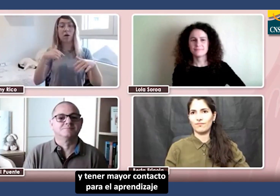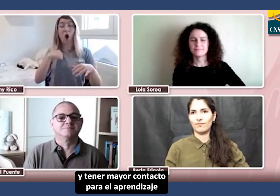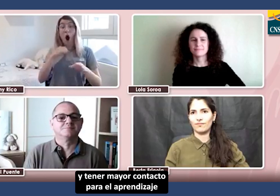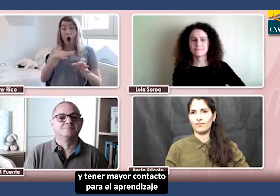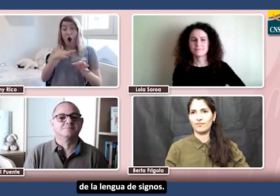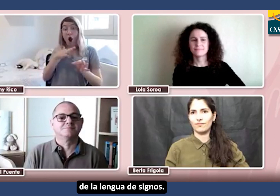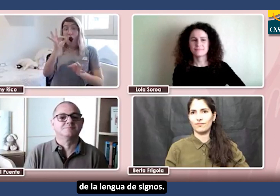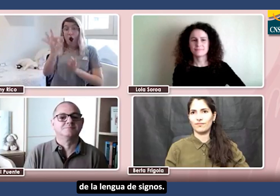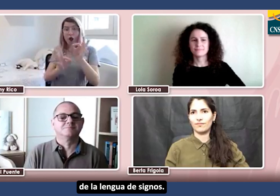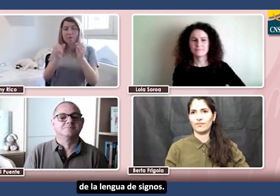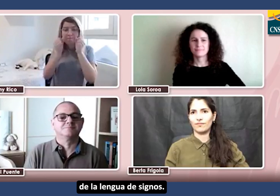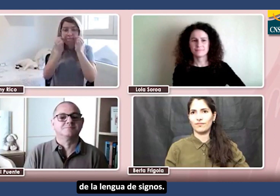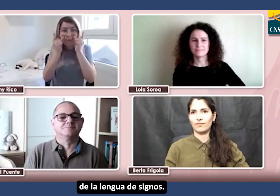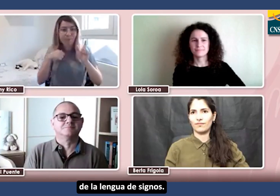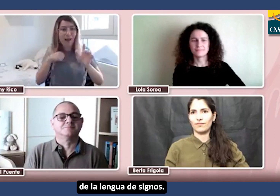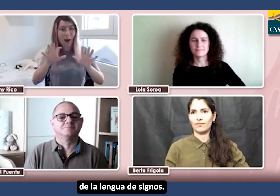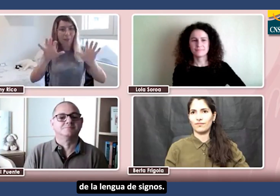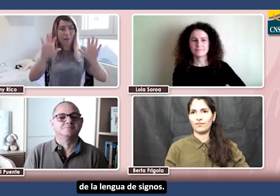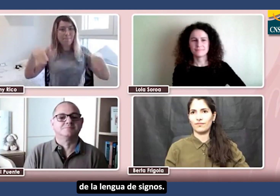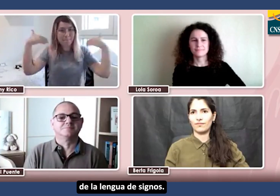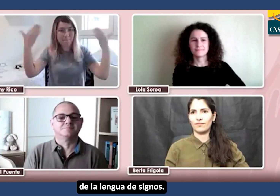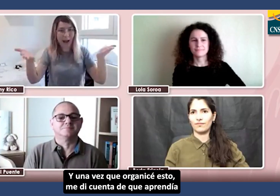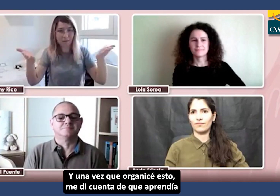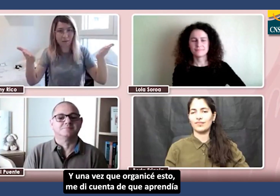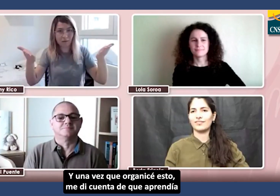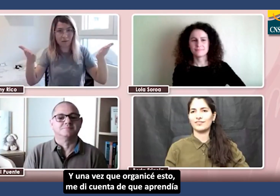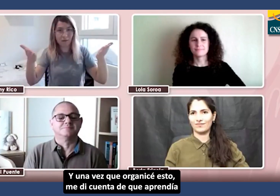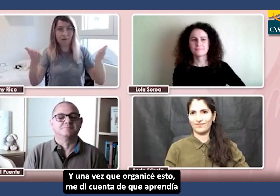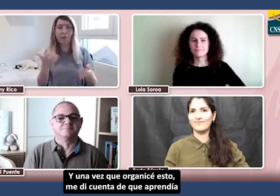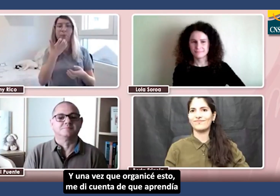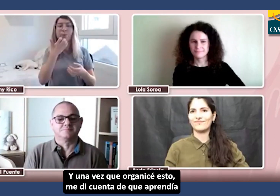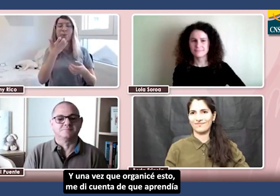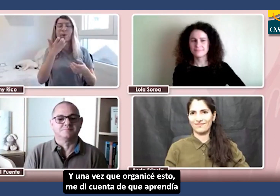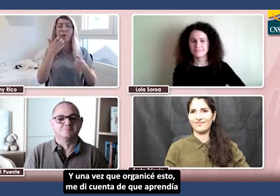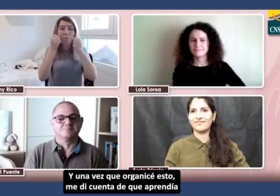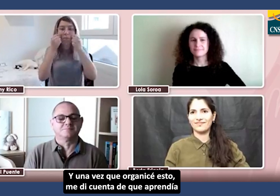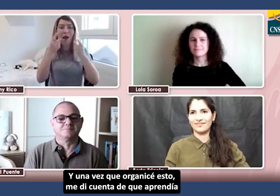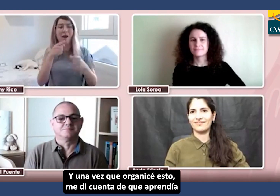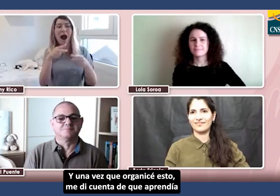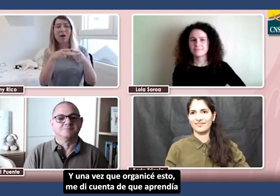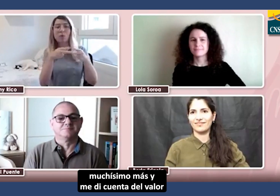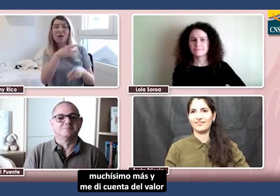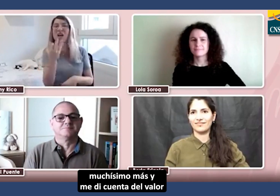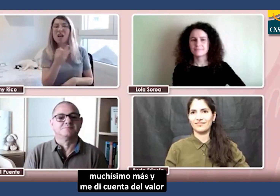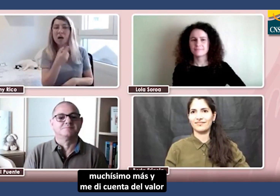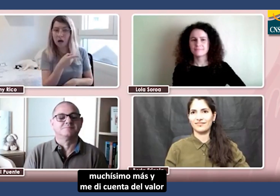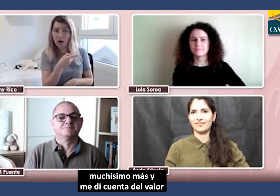mayor contacto para el aprendizaje de la lengua de signos. Y una vez que organicé esto, me di cuenta de que aprendía muchísimo más.